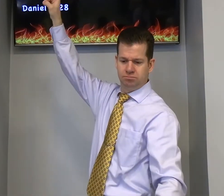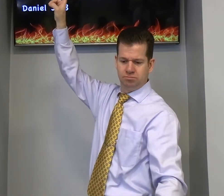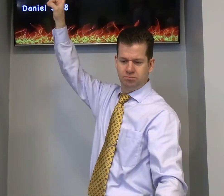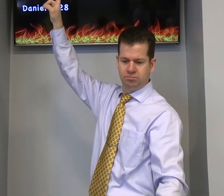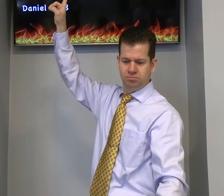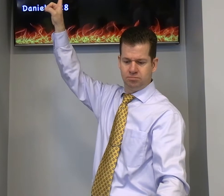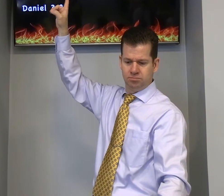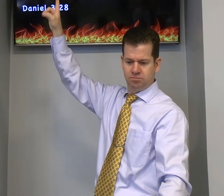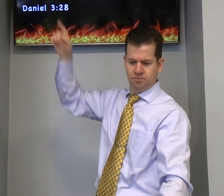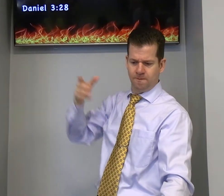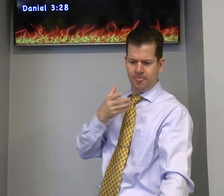e Abednego